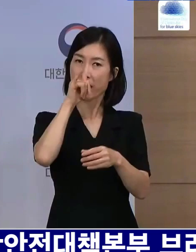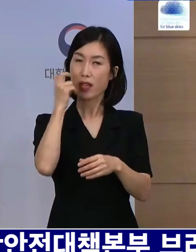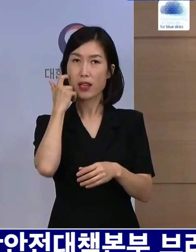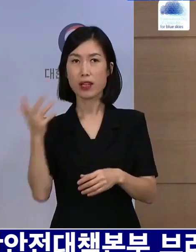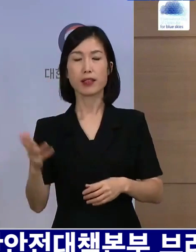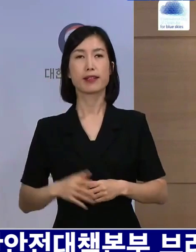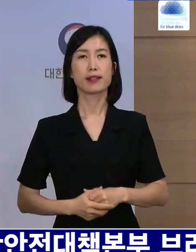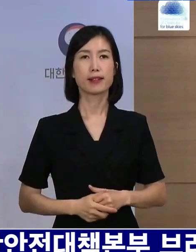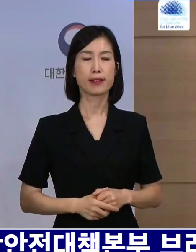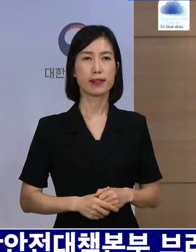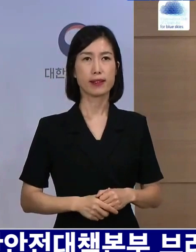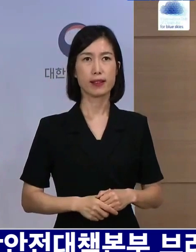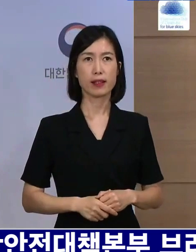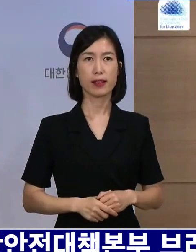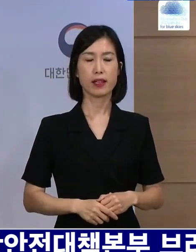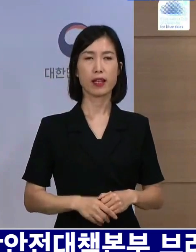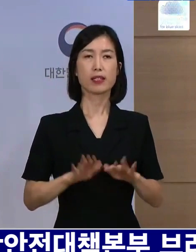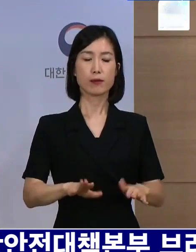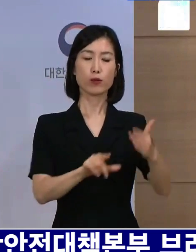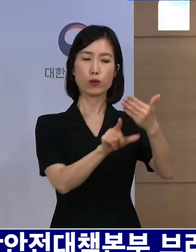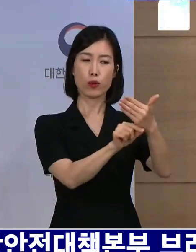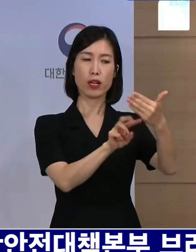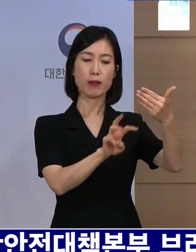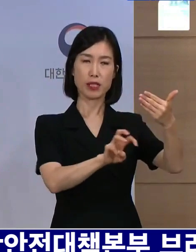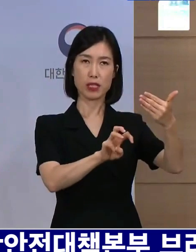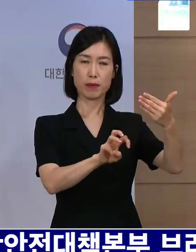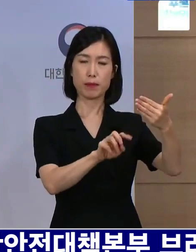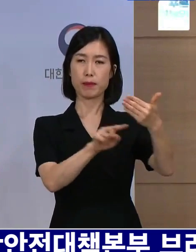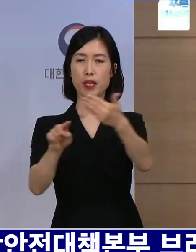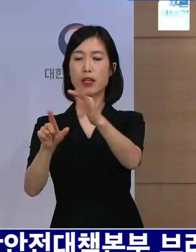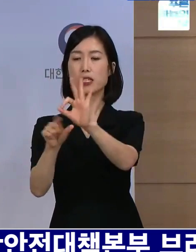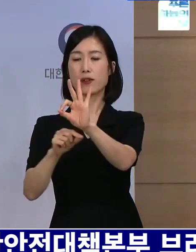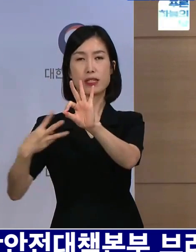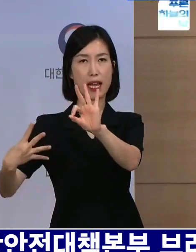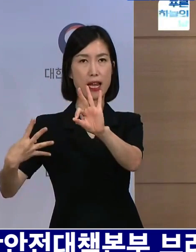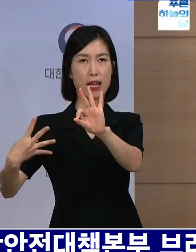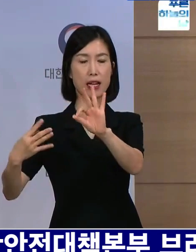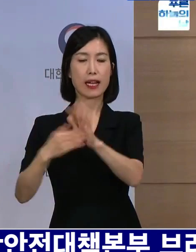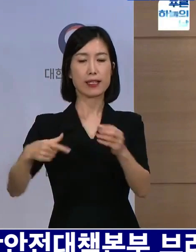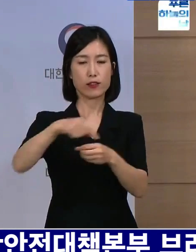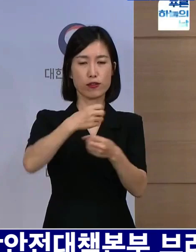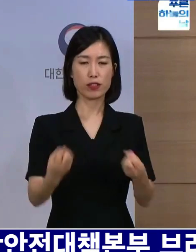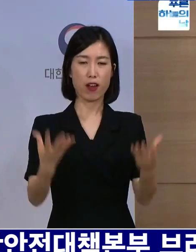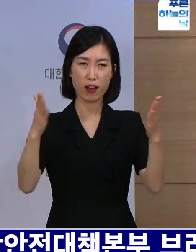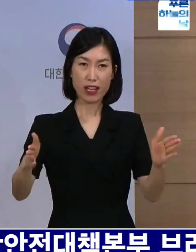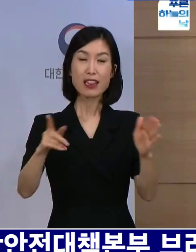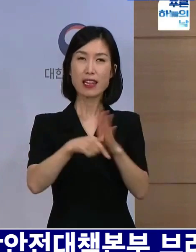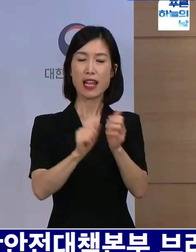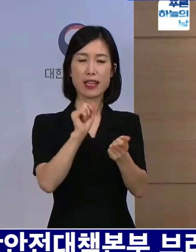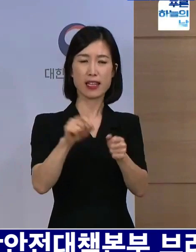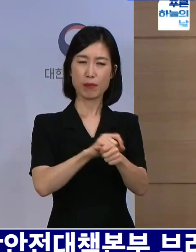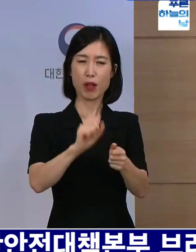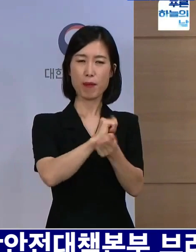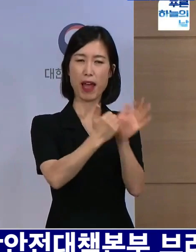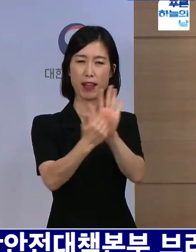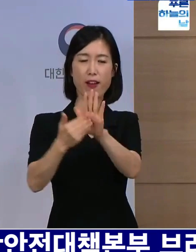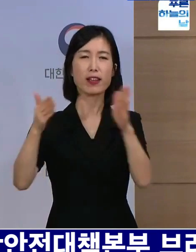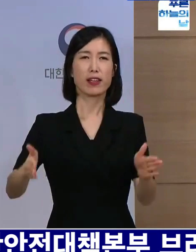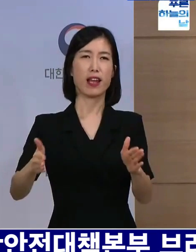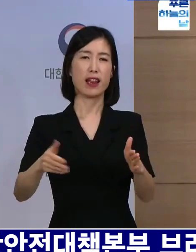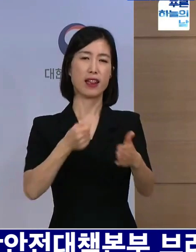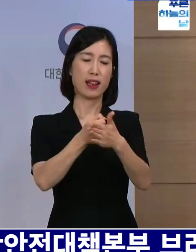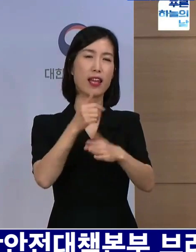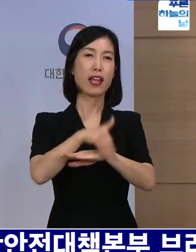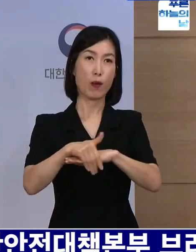네, 현재 9월 30일부터 10월 4일까지의 추석 연휴 기간을 특별 방역기간으로 정할 예정입니다.